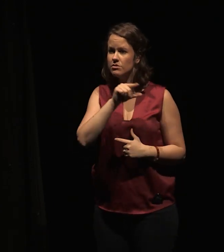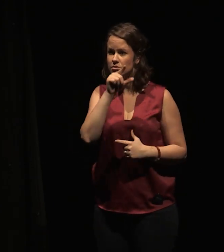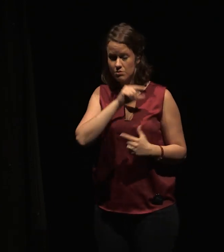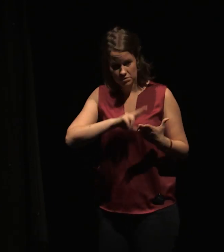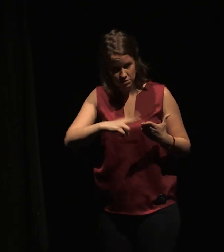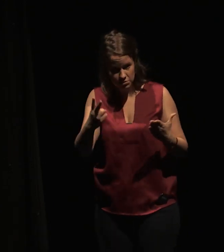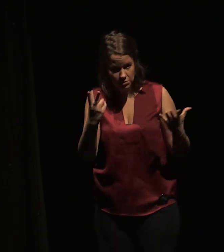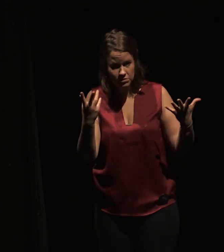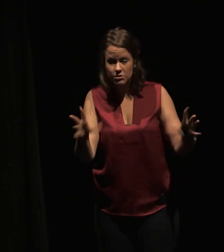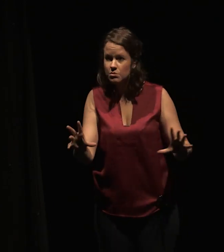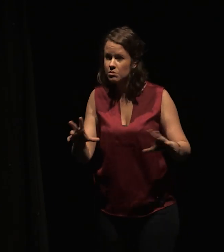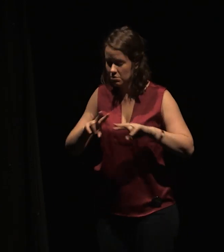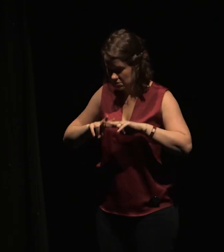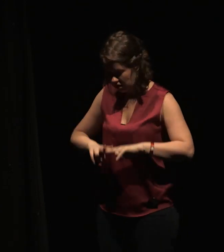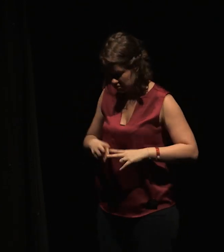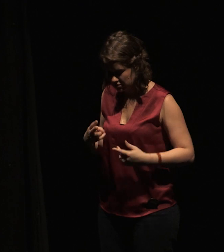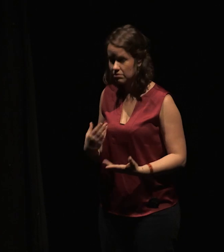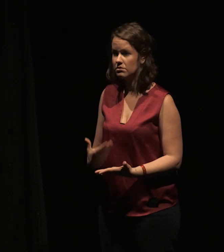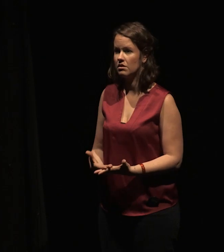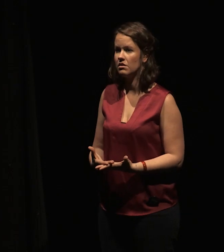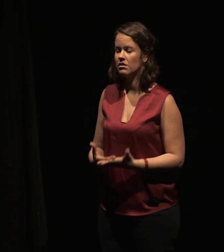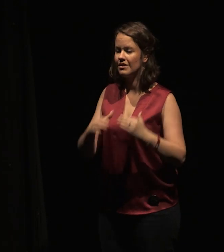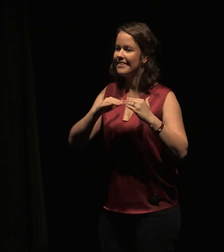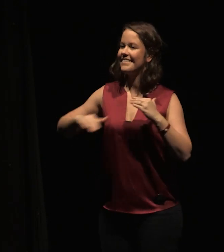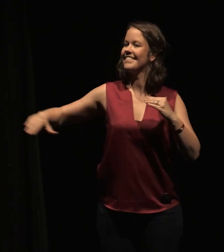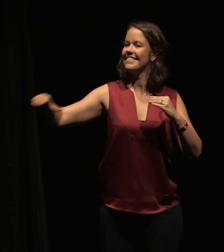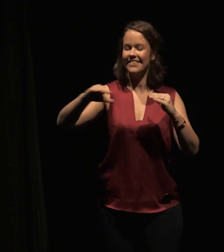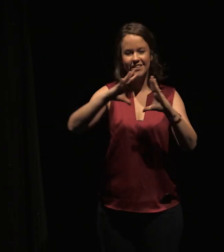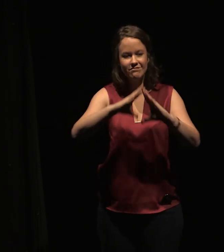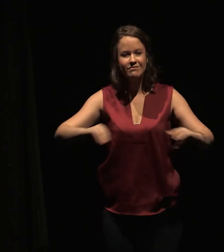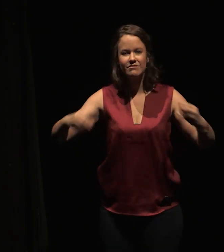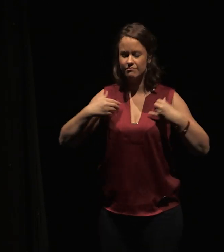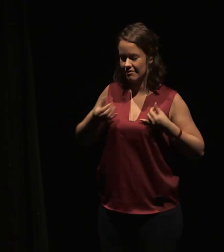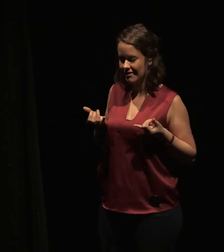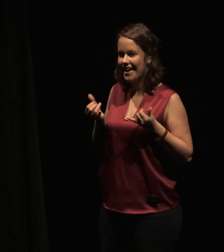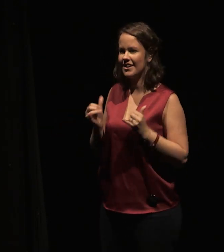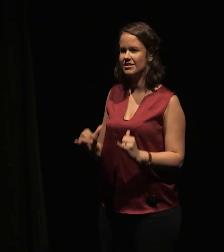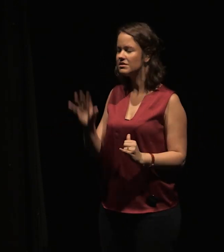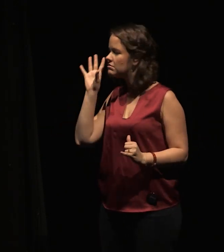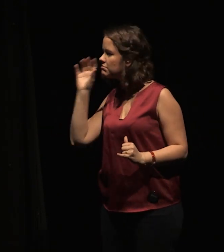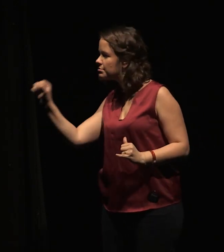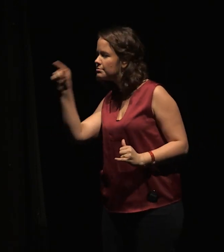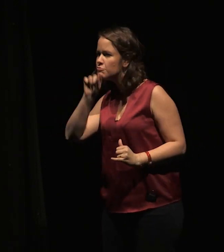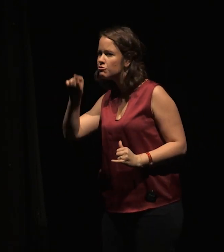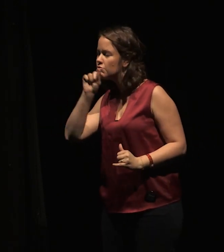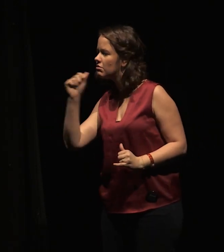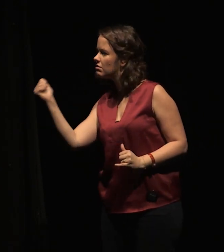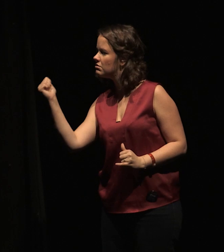J'étais assis sur le trottoir sur la place des pâquerettes et je comptais les pigeons, un, deux, crantes,